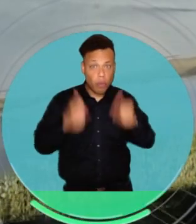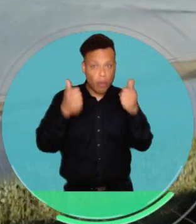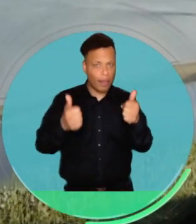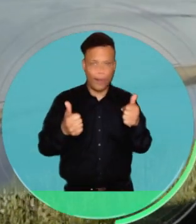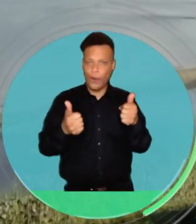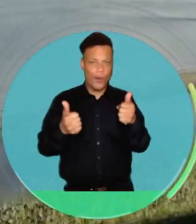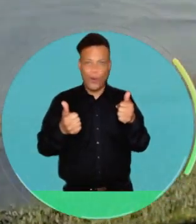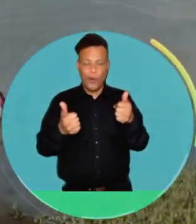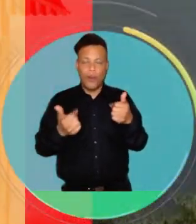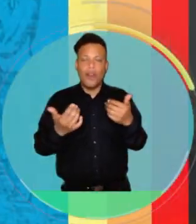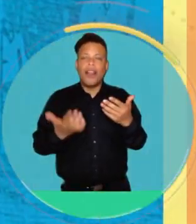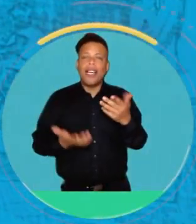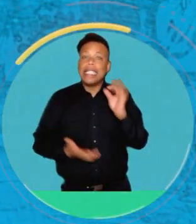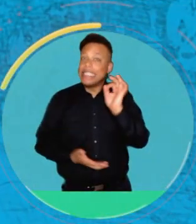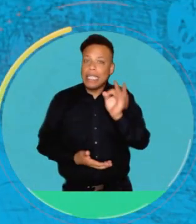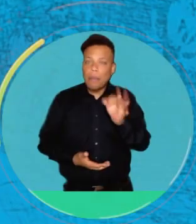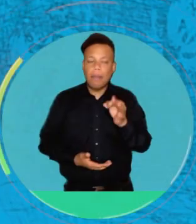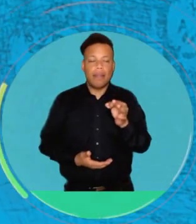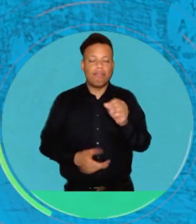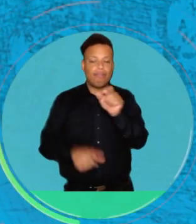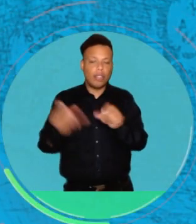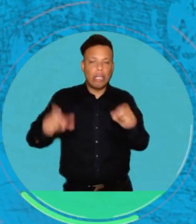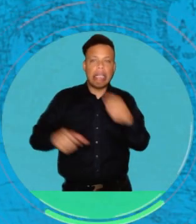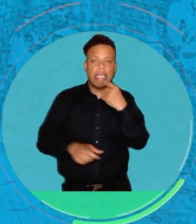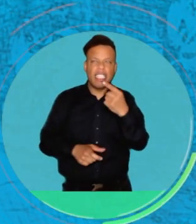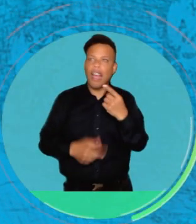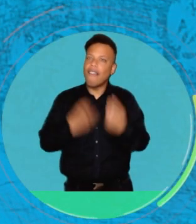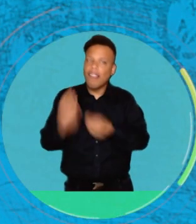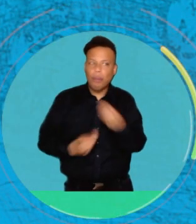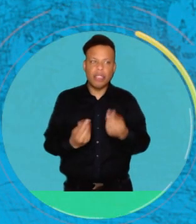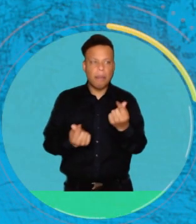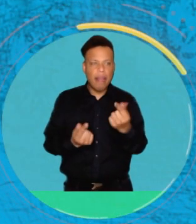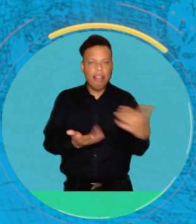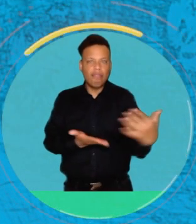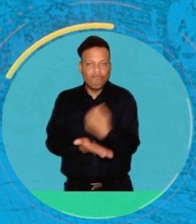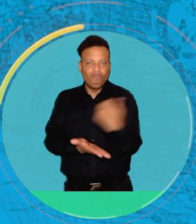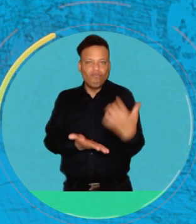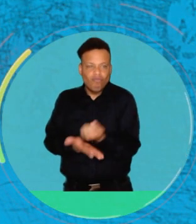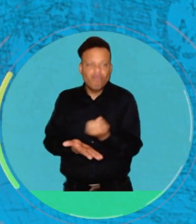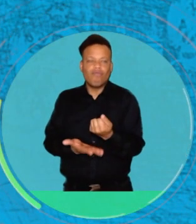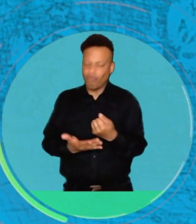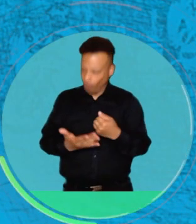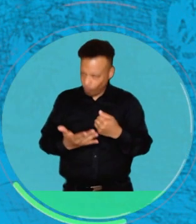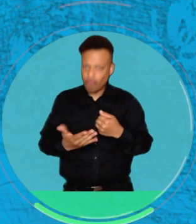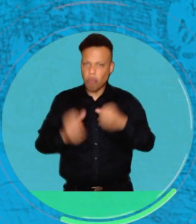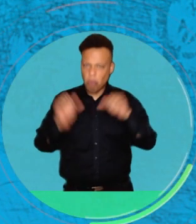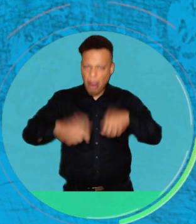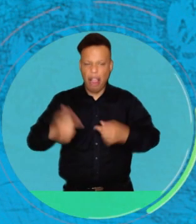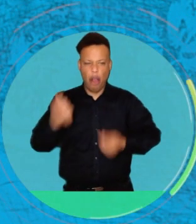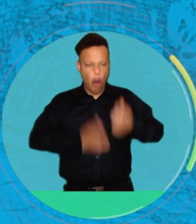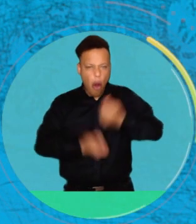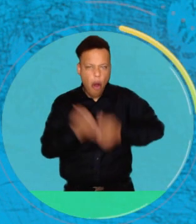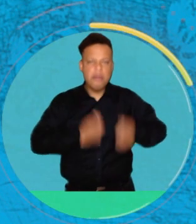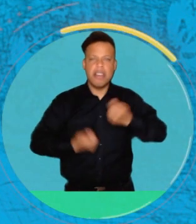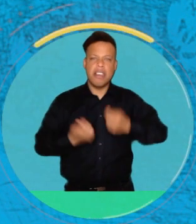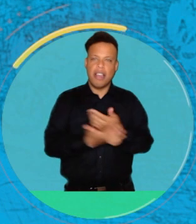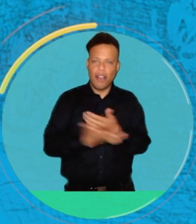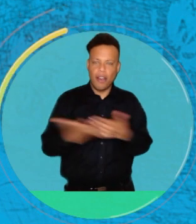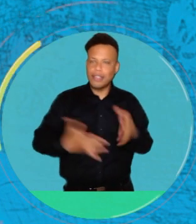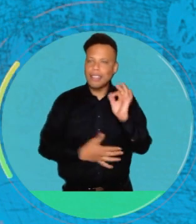que realmente no era la mejor decisión. Y siempre he enfatizado, vamos a generar dinero, vamos a